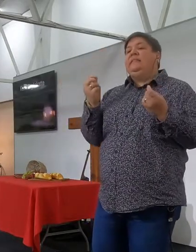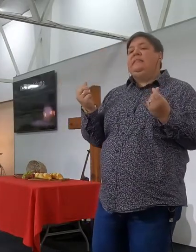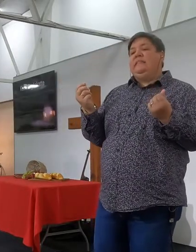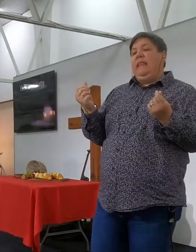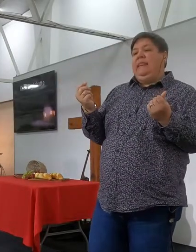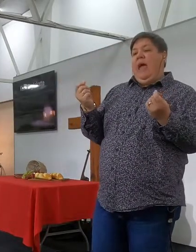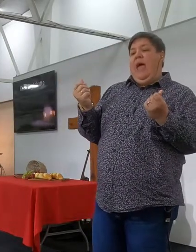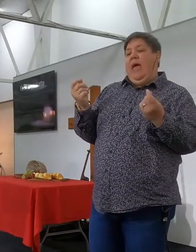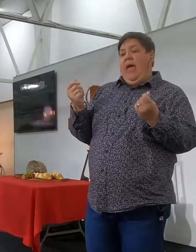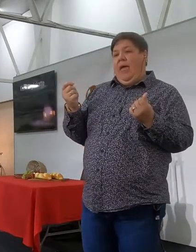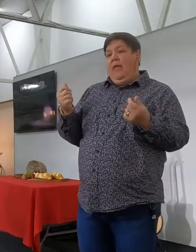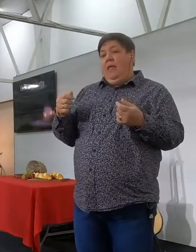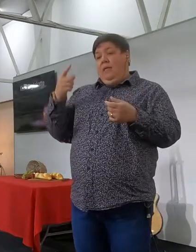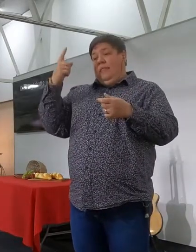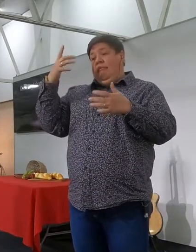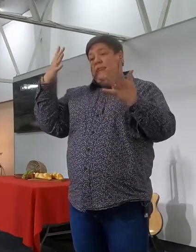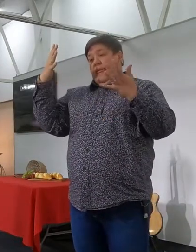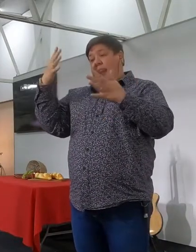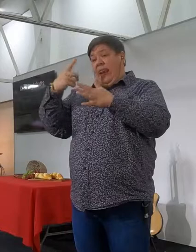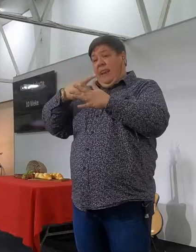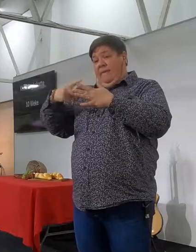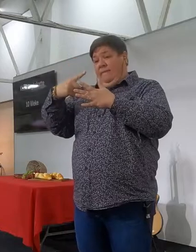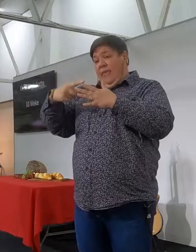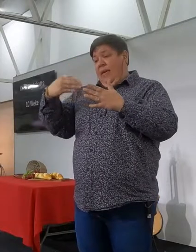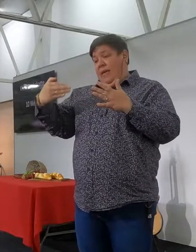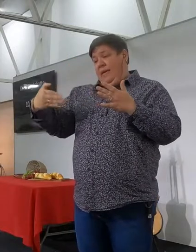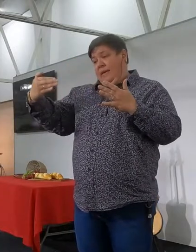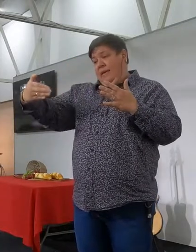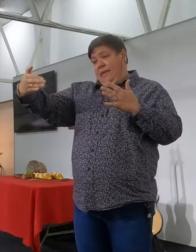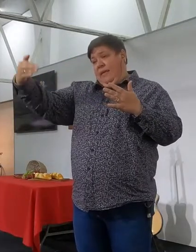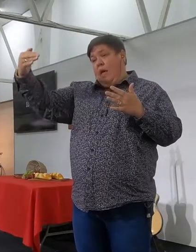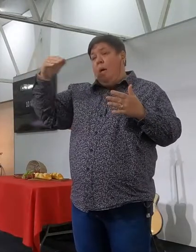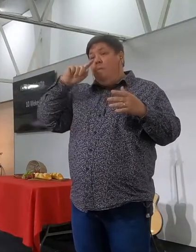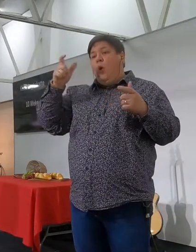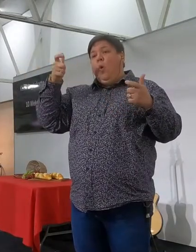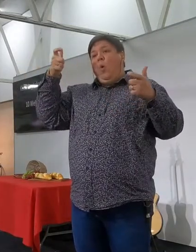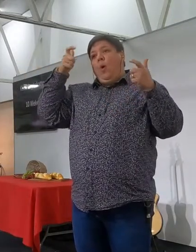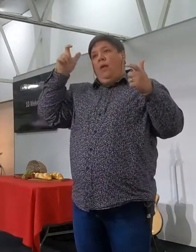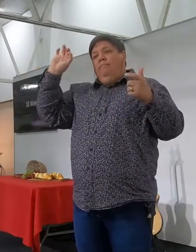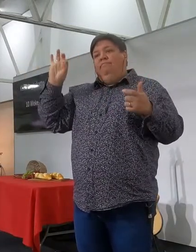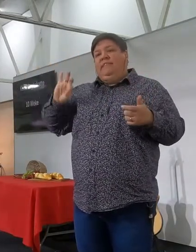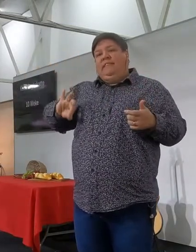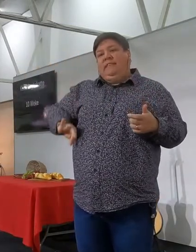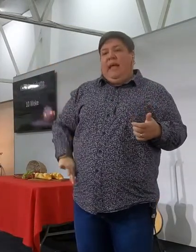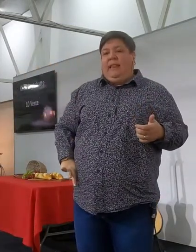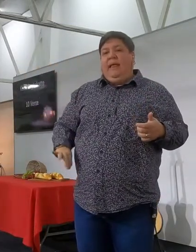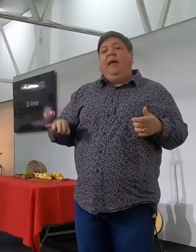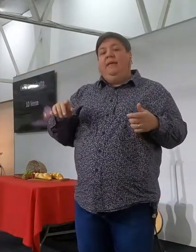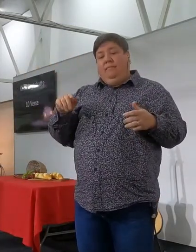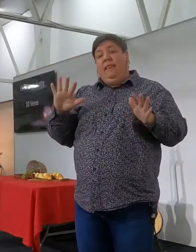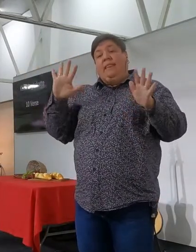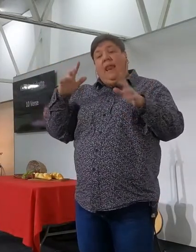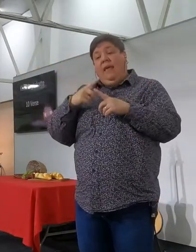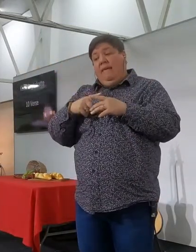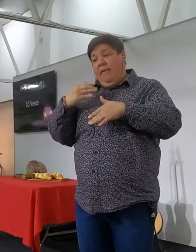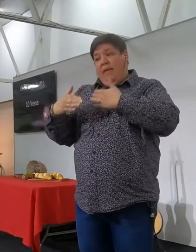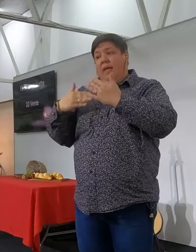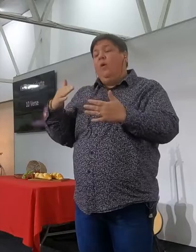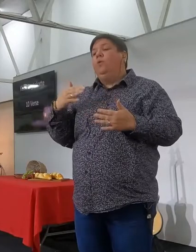ons gaan vir die volgende 10 weke op hierdie thema stilstaan, en vir hierdie volgende 10 weke gaan ons kyk na